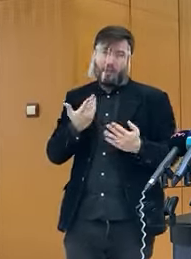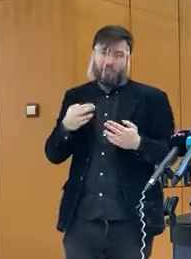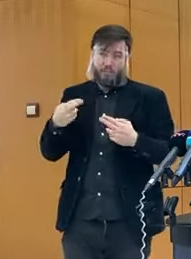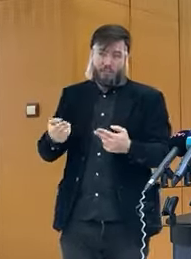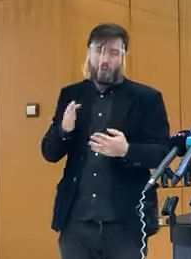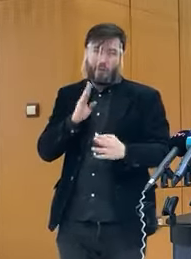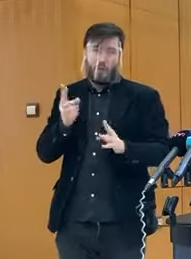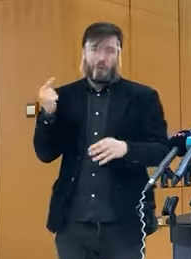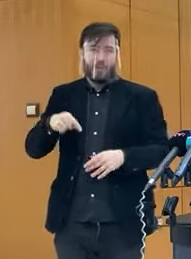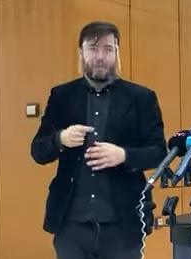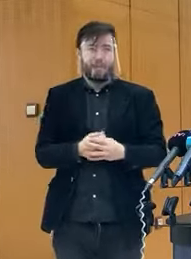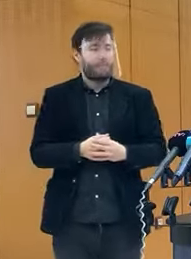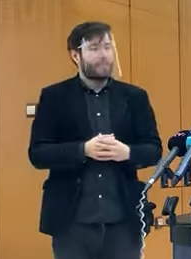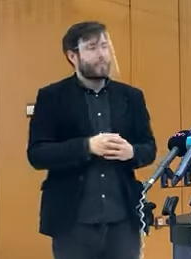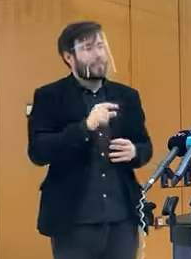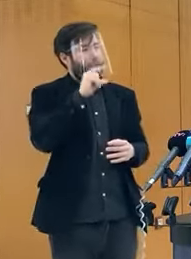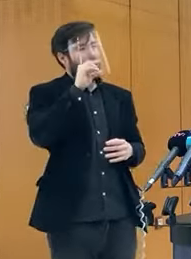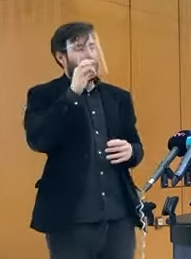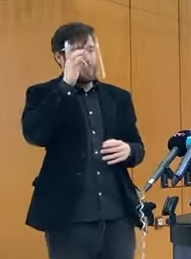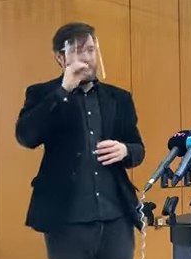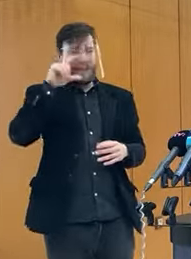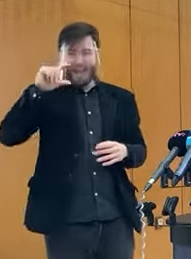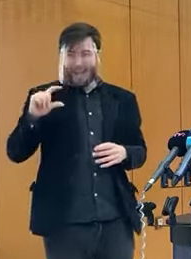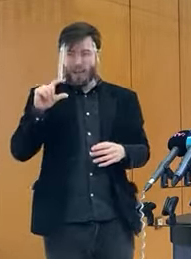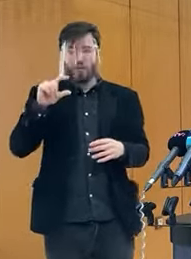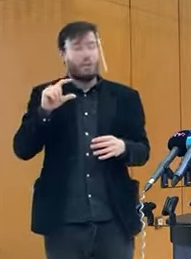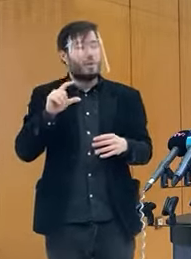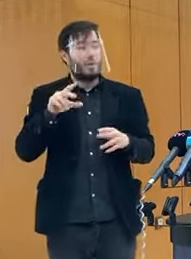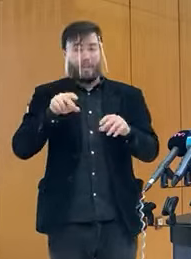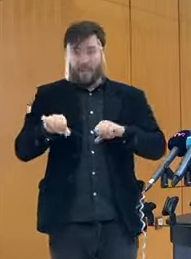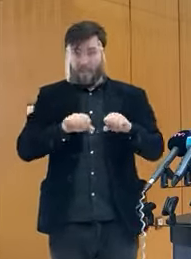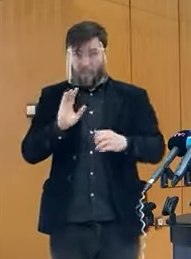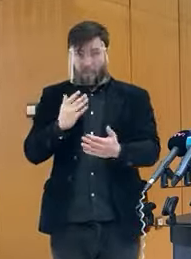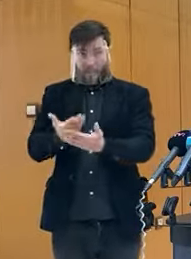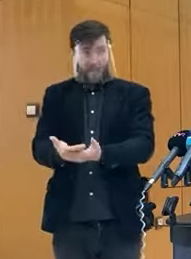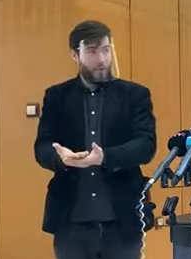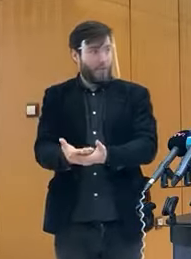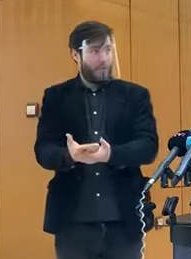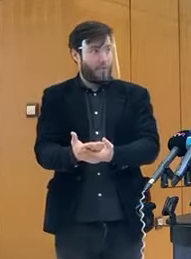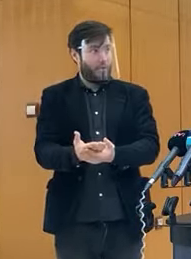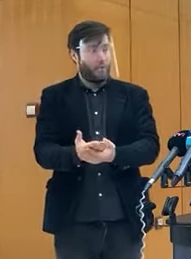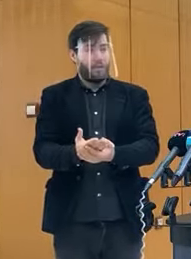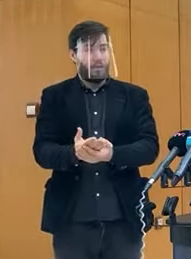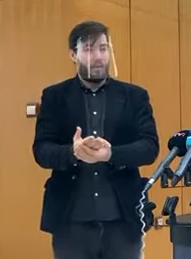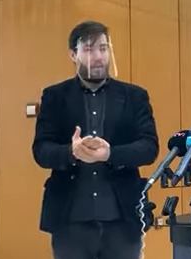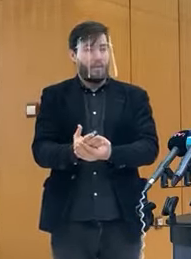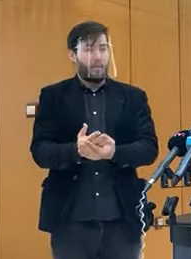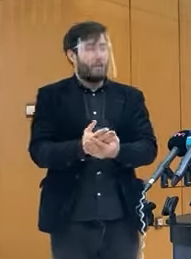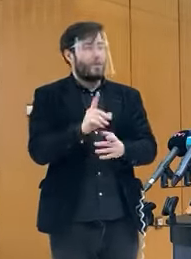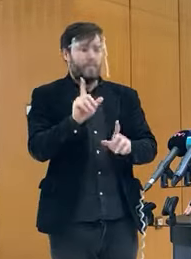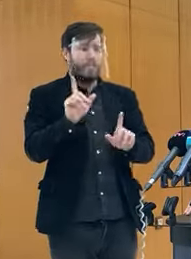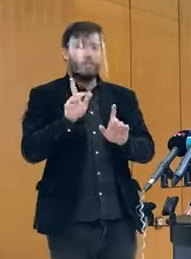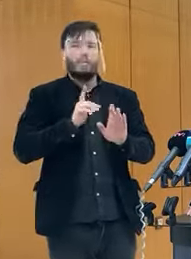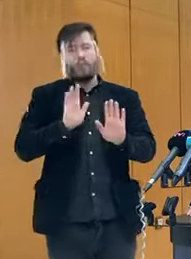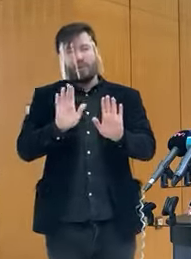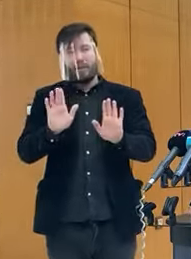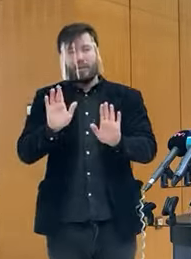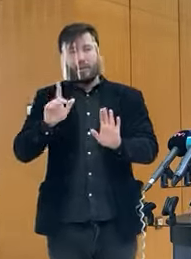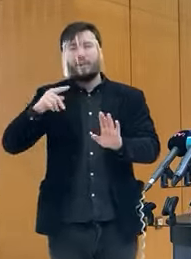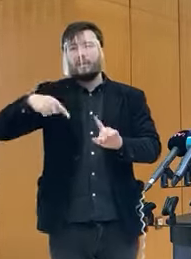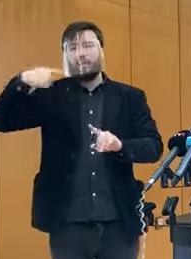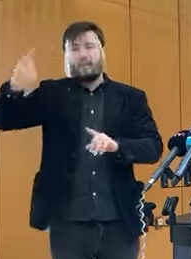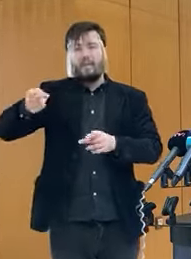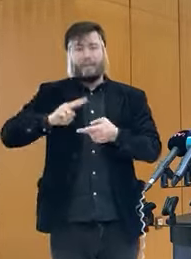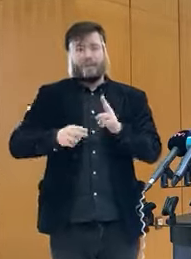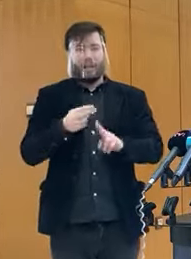paličky ten materiál predklada premiér? Nie, on nepredlžil nič, ale počkajte, prosím vás, v